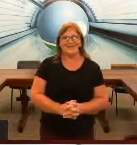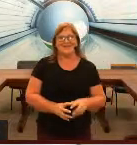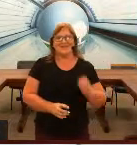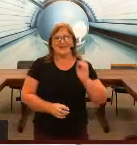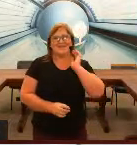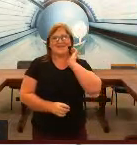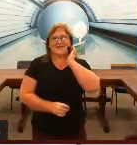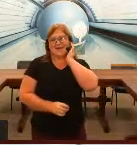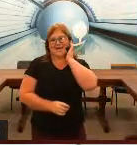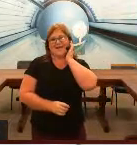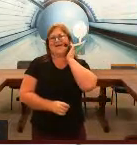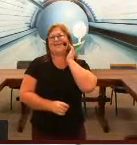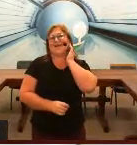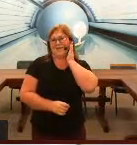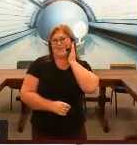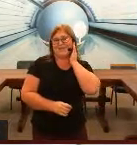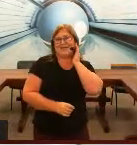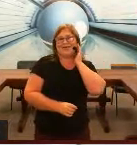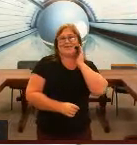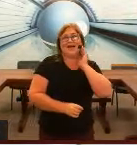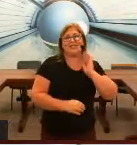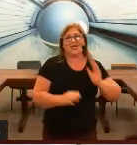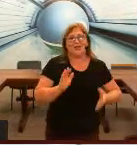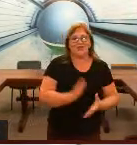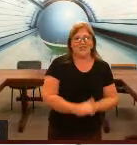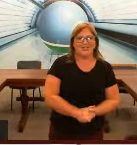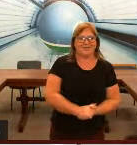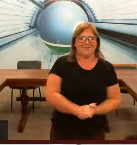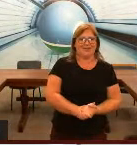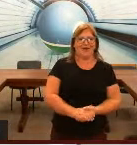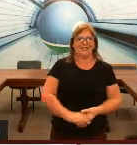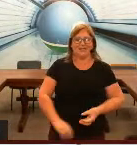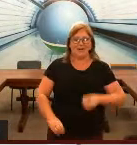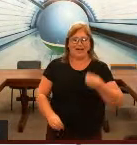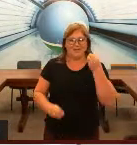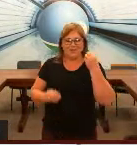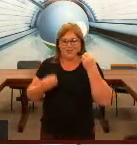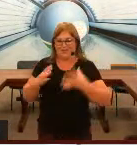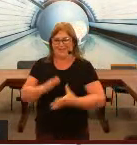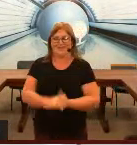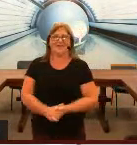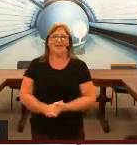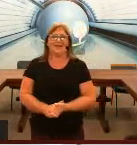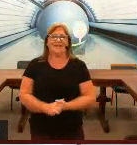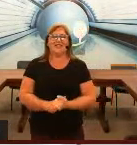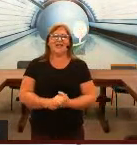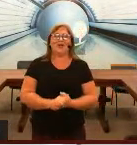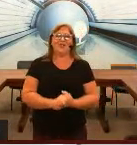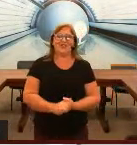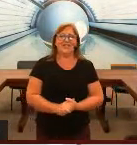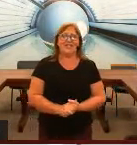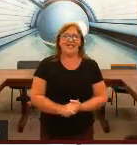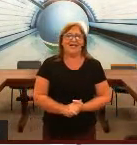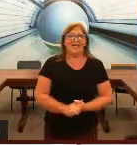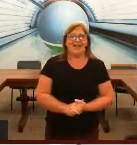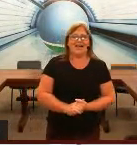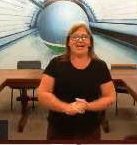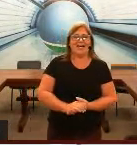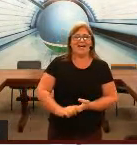Explica para a gente. Ah, está. Datilologia. Eu acho essa palavra muito linda. Datilologia é